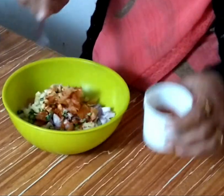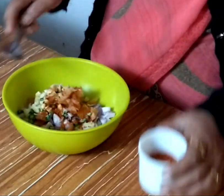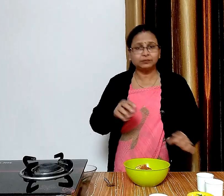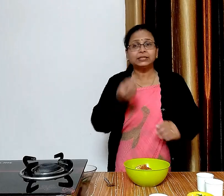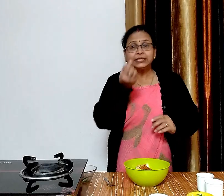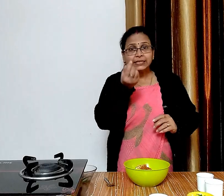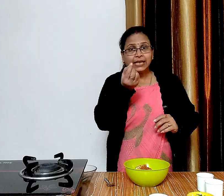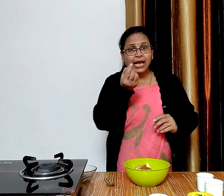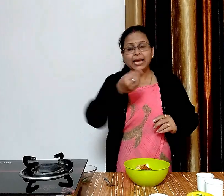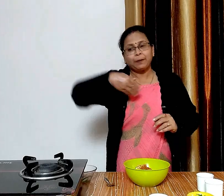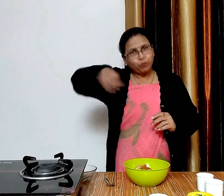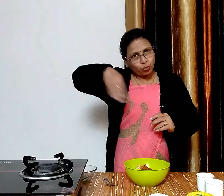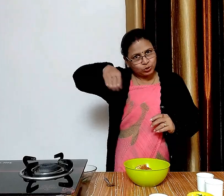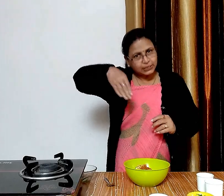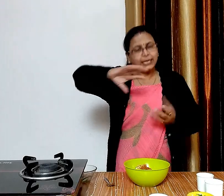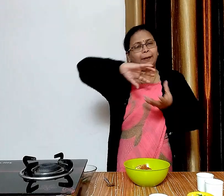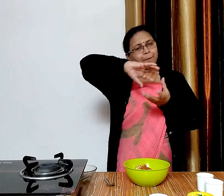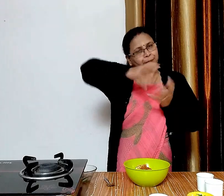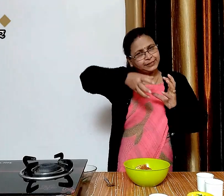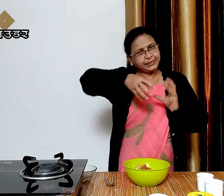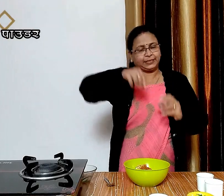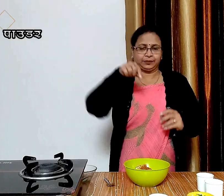डाल सकते हैं एक चमच भुना हुआ जीरा पाउडर